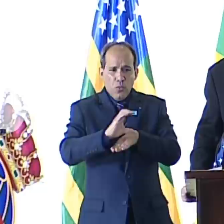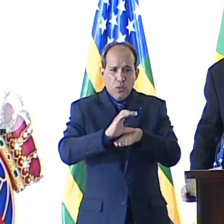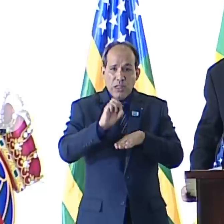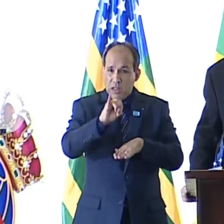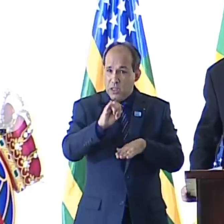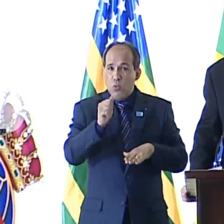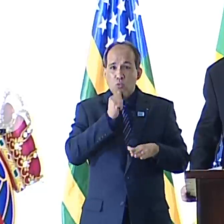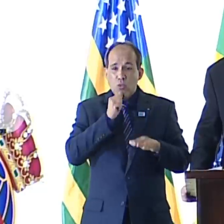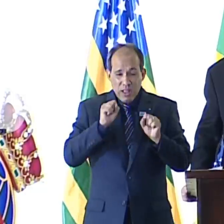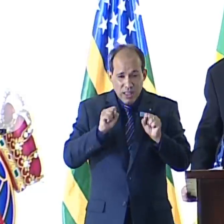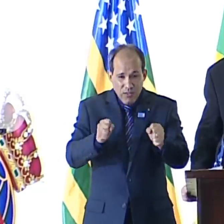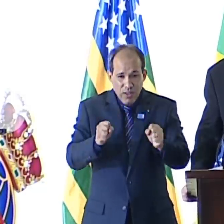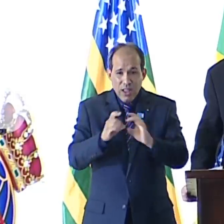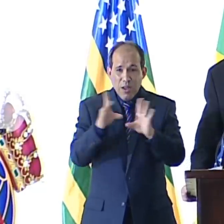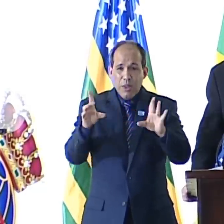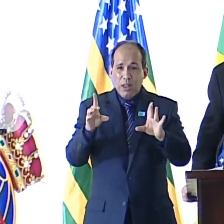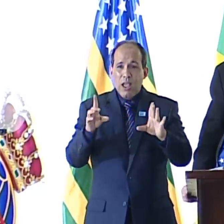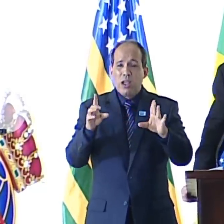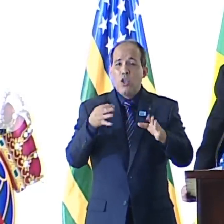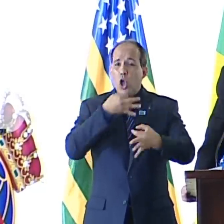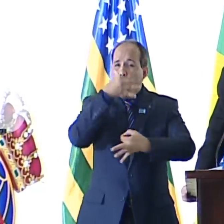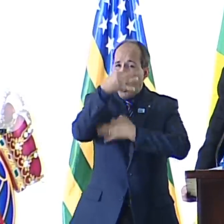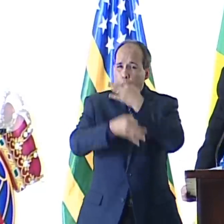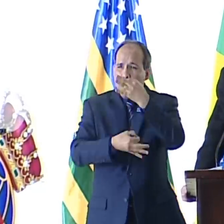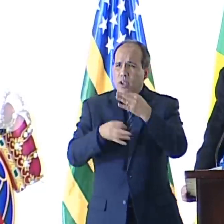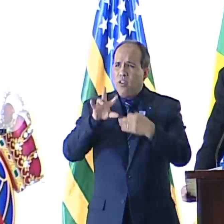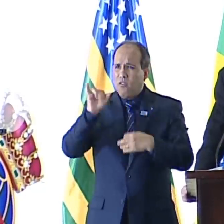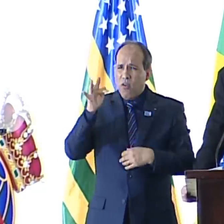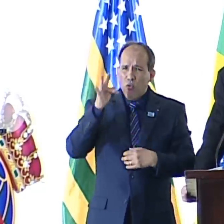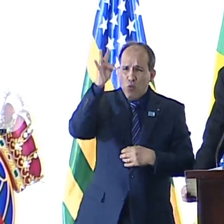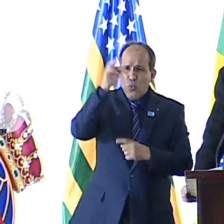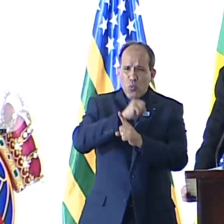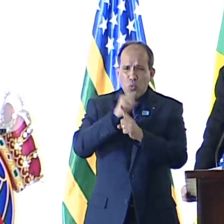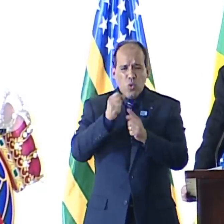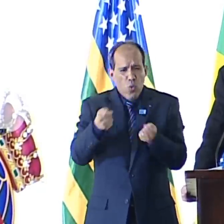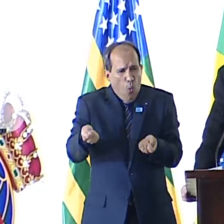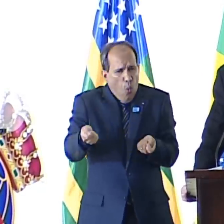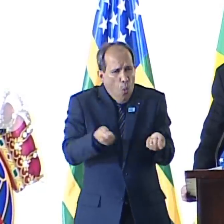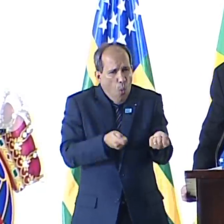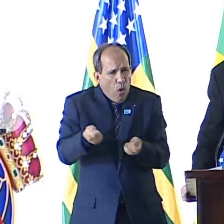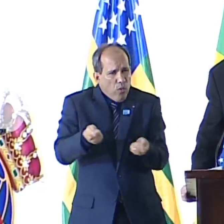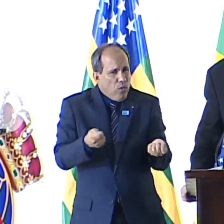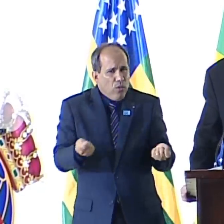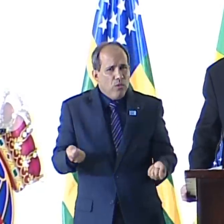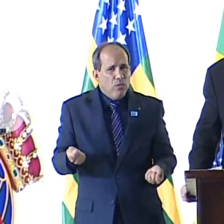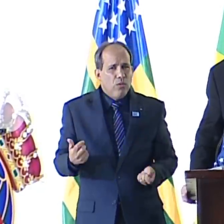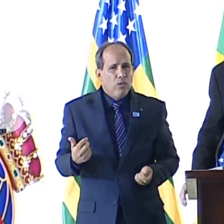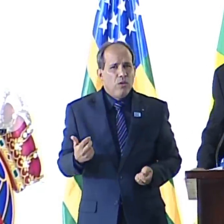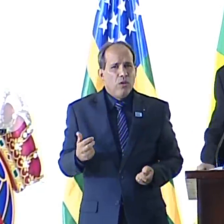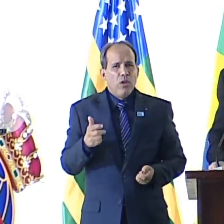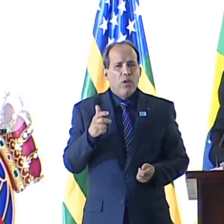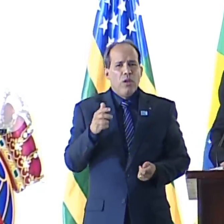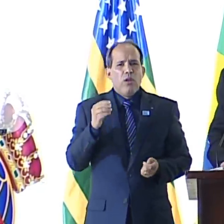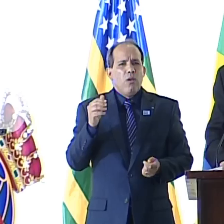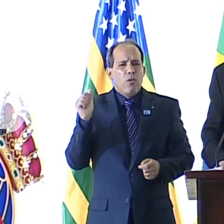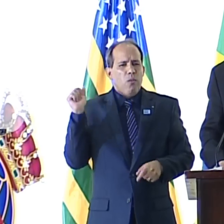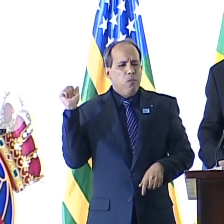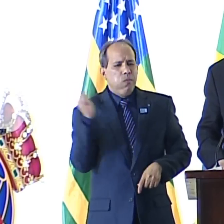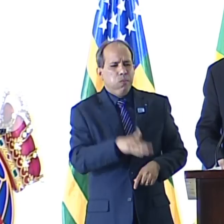a liberdade de expressão contra os riscos da criação de uma sociedade mundial de controle, não estaremos cumprindo a Constituição.